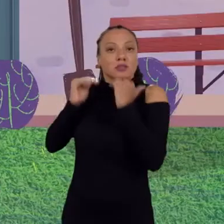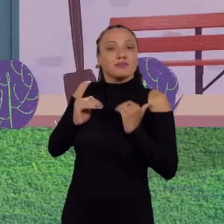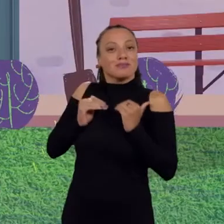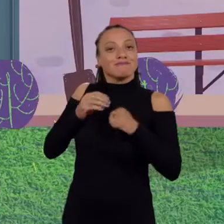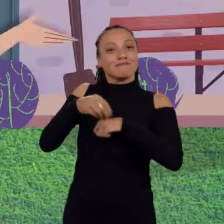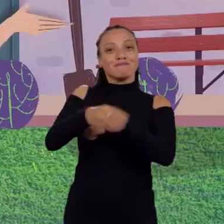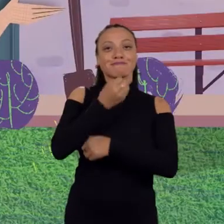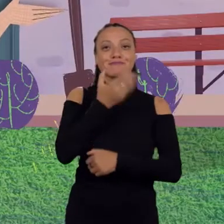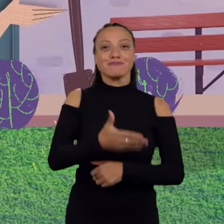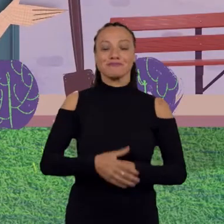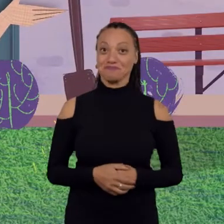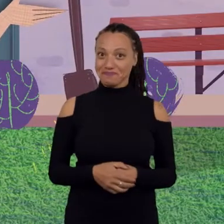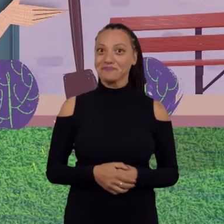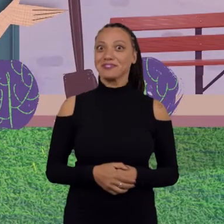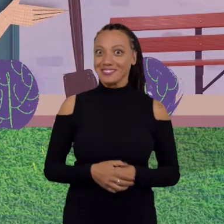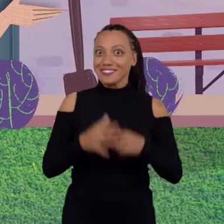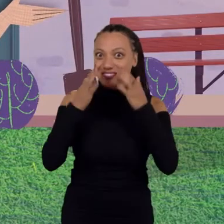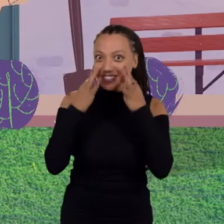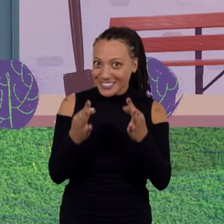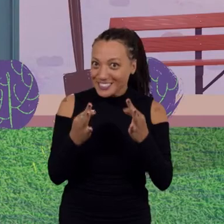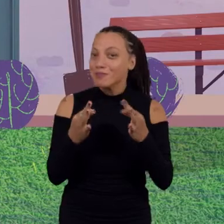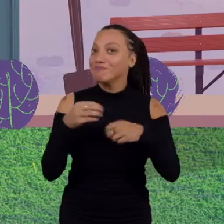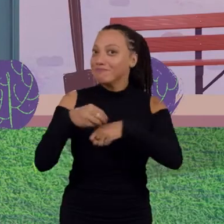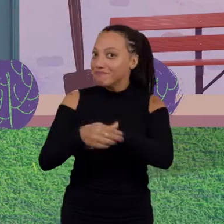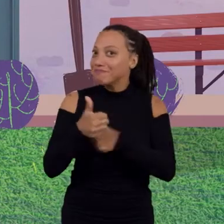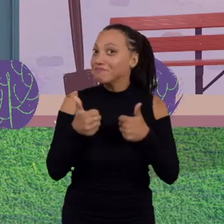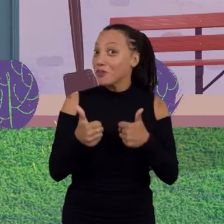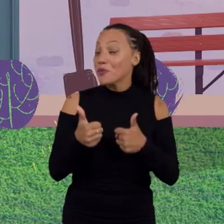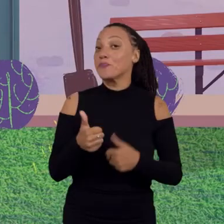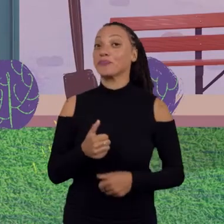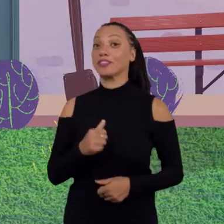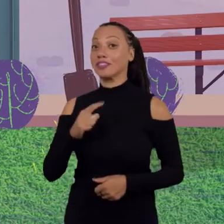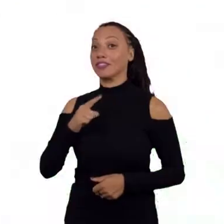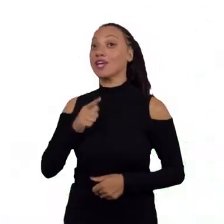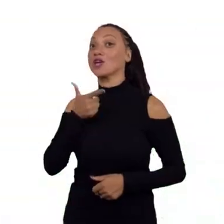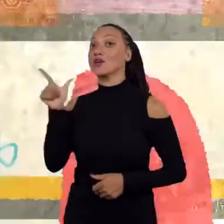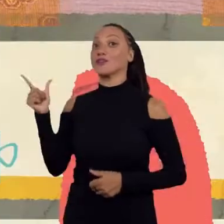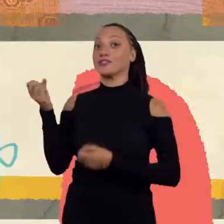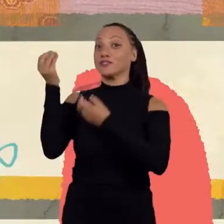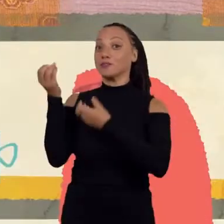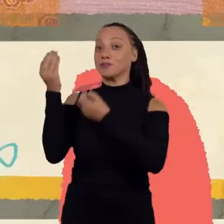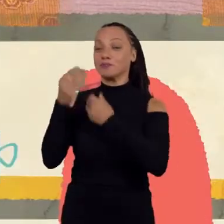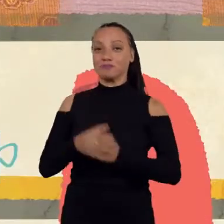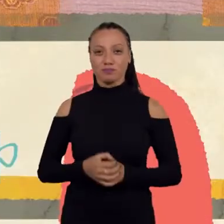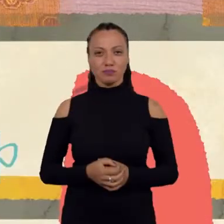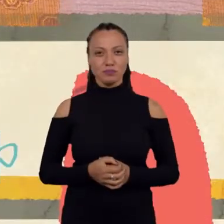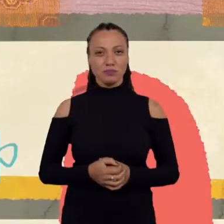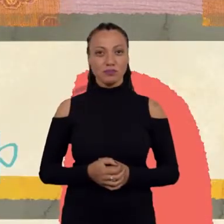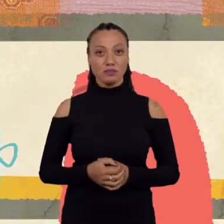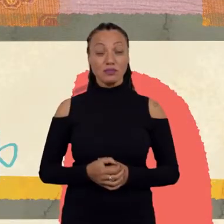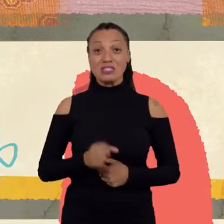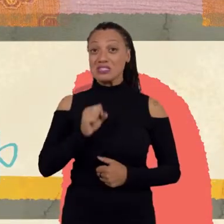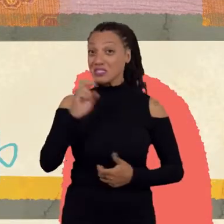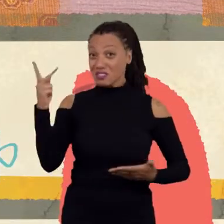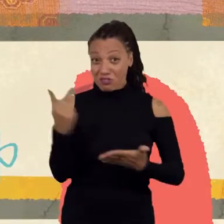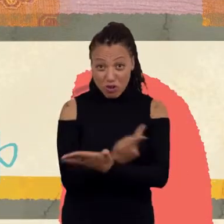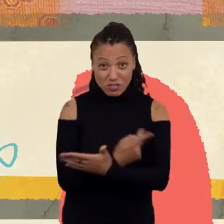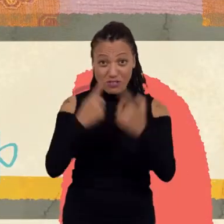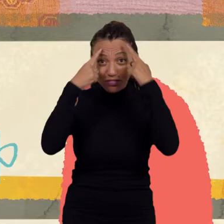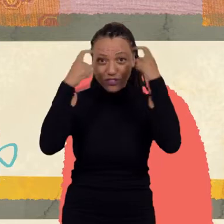Galera, que dica incrível, né? Mas ó, se liga que tem mais. Numa situação de violência, é importante saber que existem canais de ajuda.